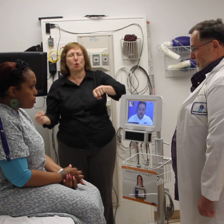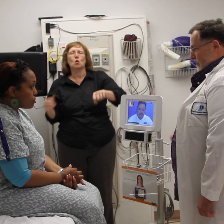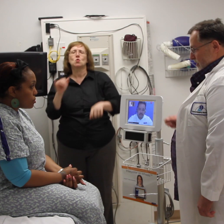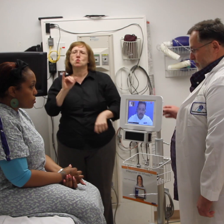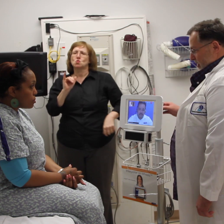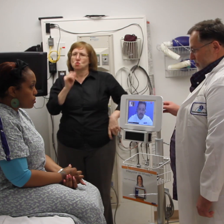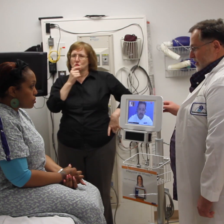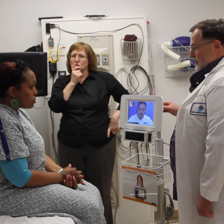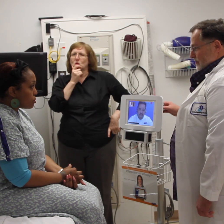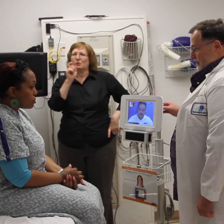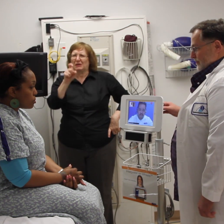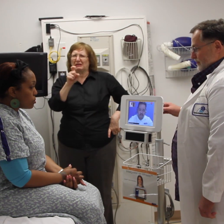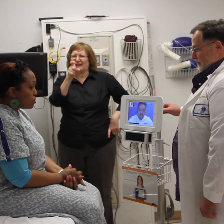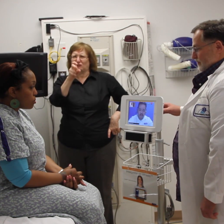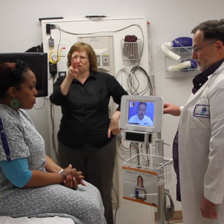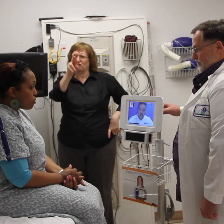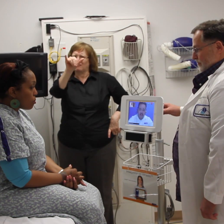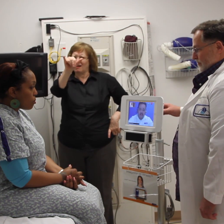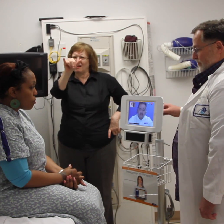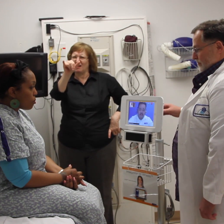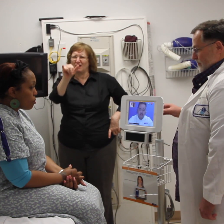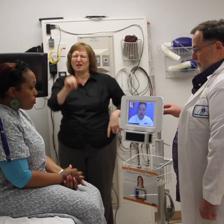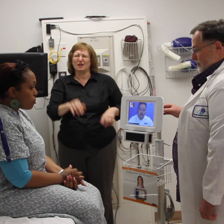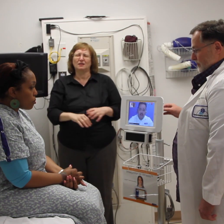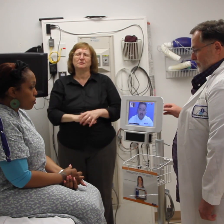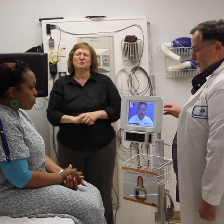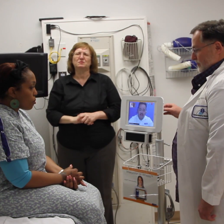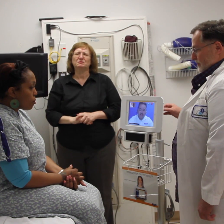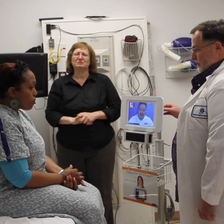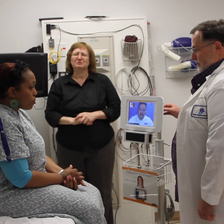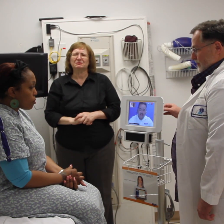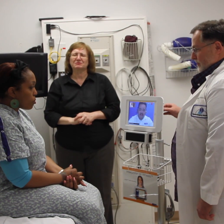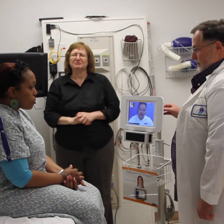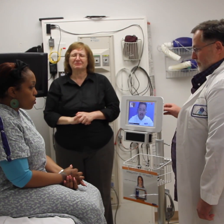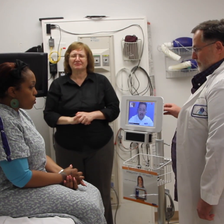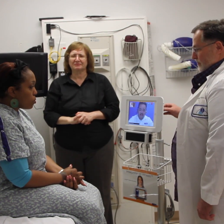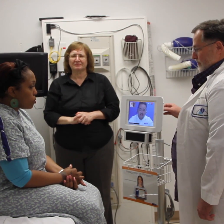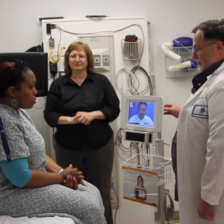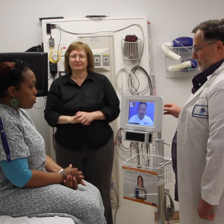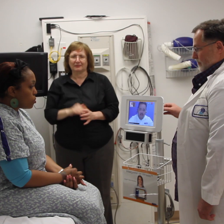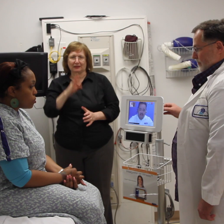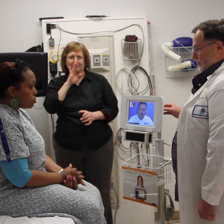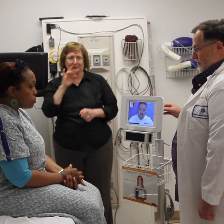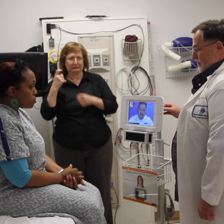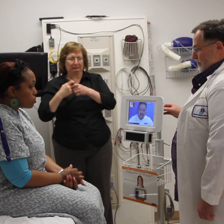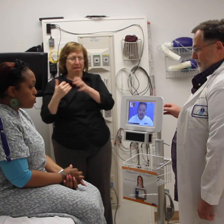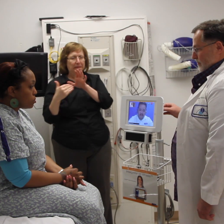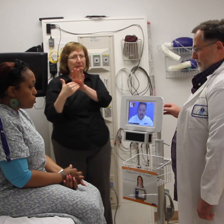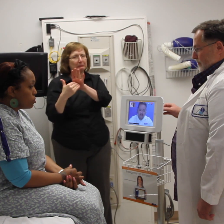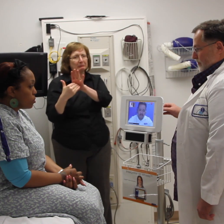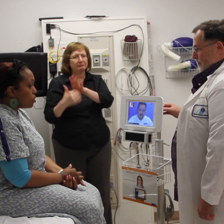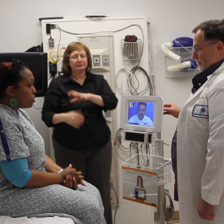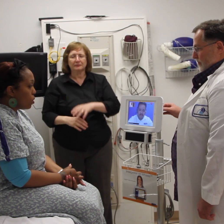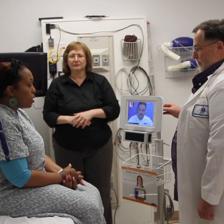to get some x-rays. Suena como que tenemos que realizarle o tomarle una radiografías. Ok.